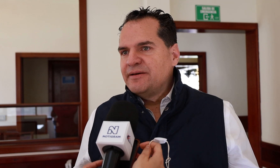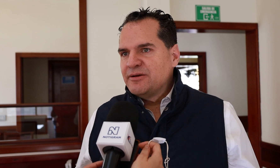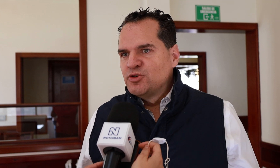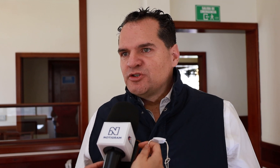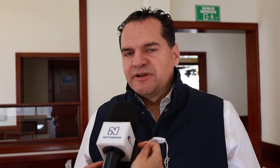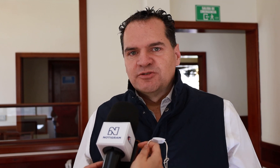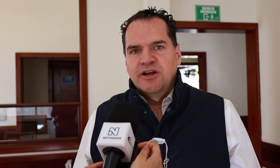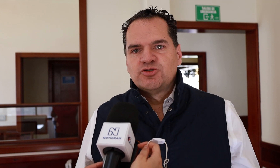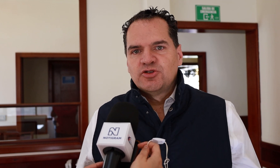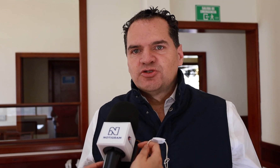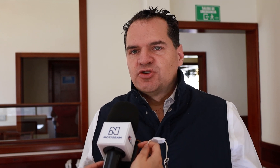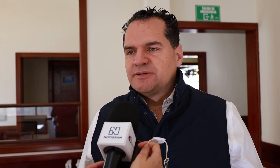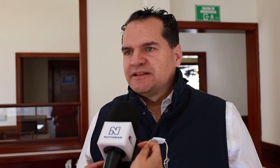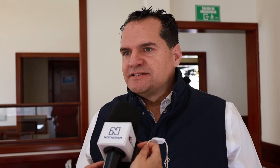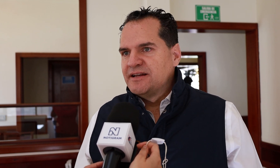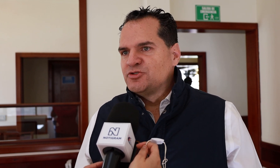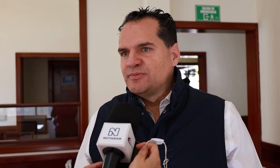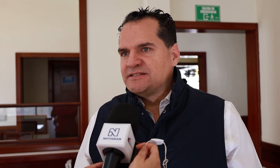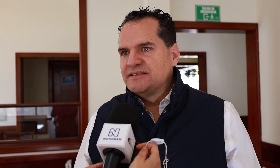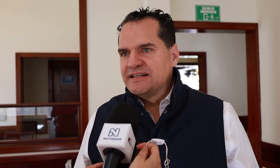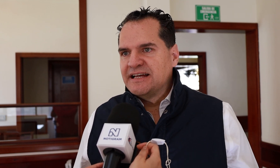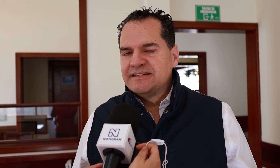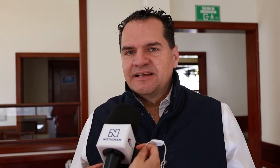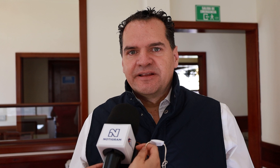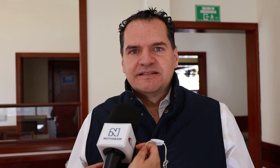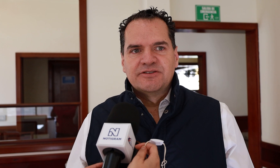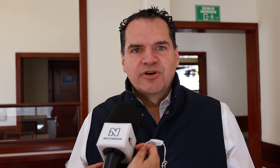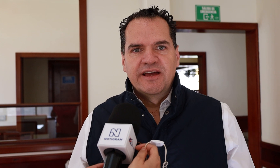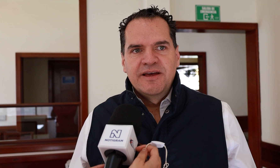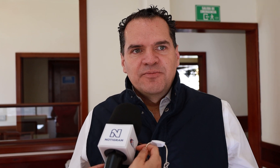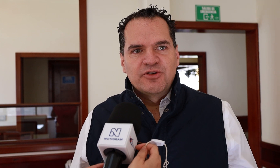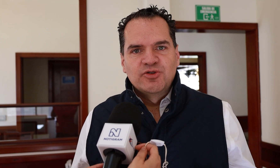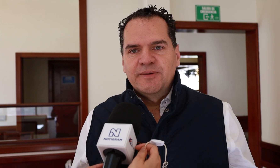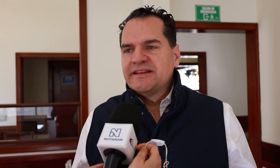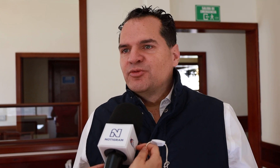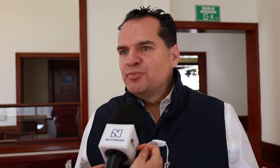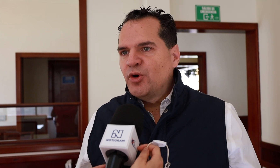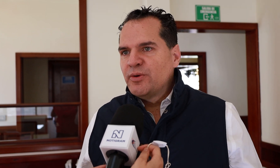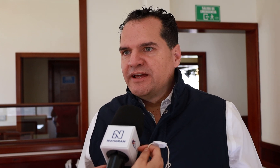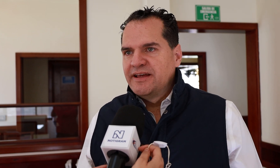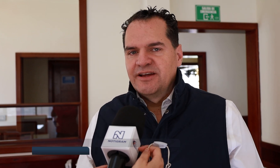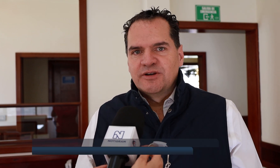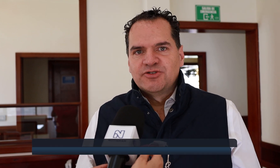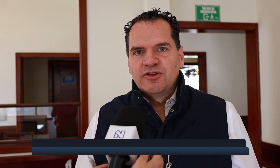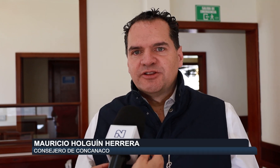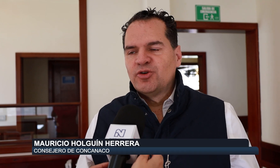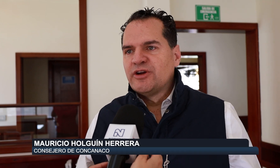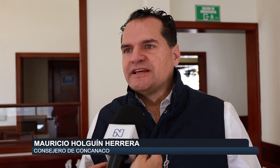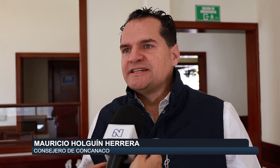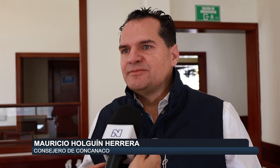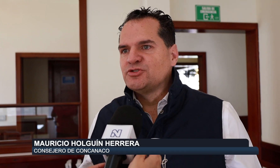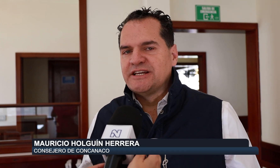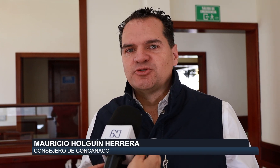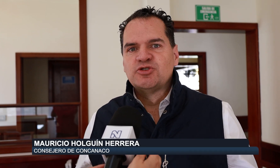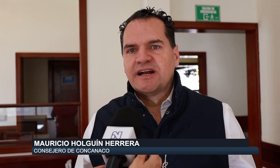que quedan a deber muchos, esperemos que los otros dos debates sean mucho más interesantes, la verdad este fue un debate muy pobre en cuestión de todo